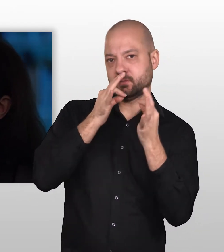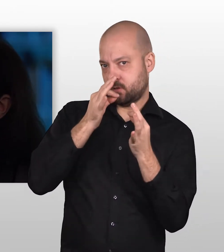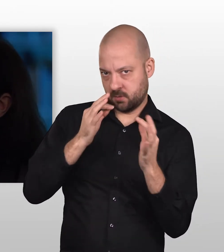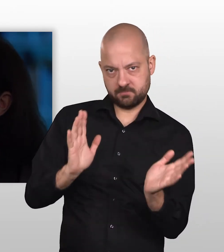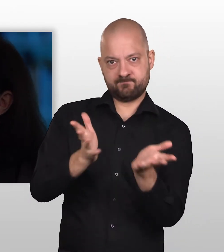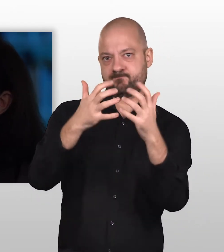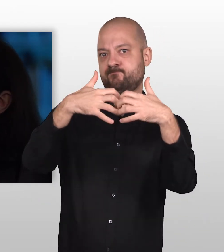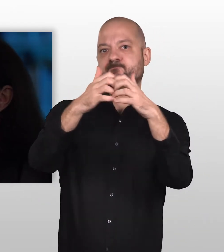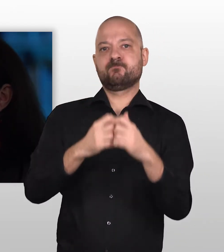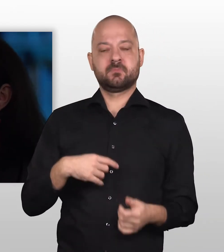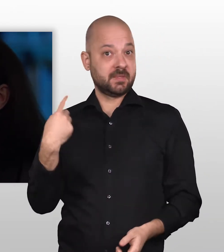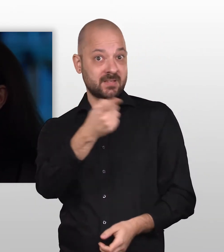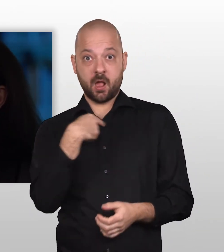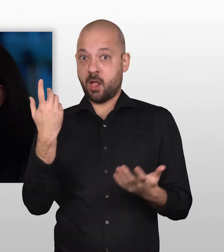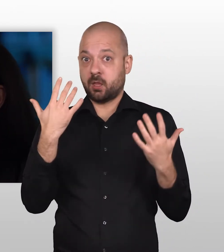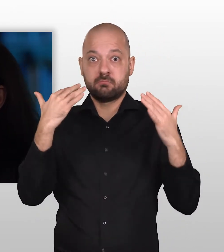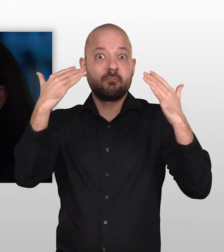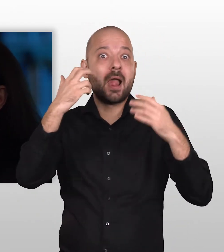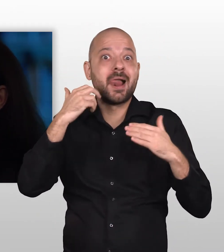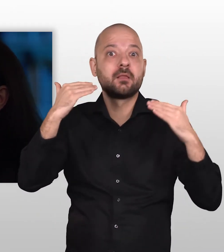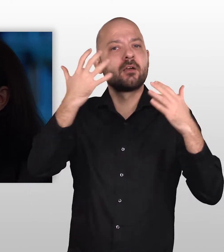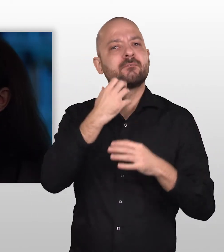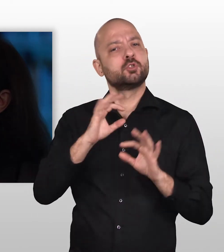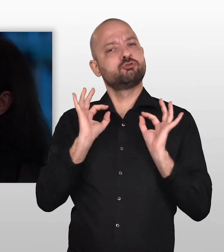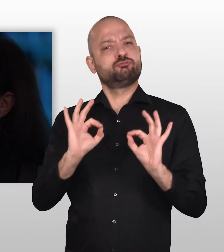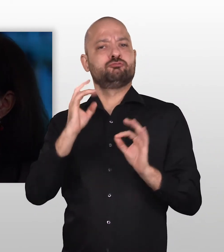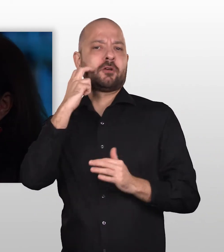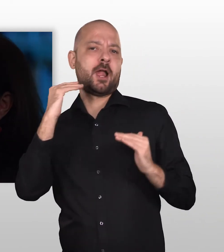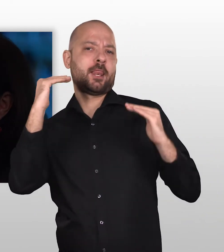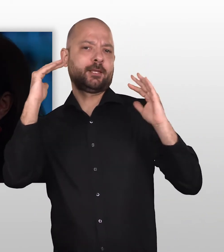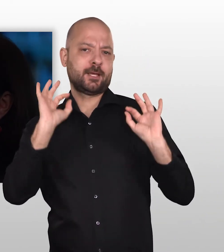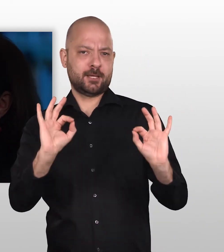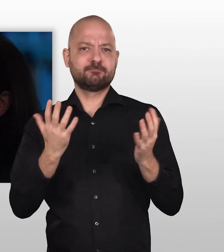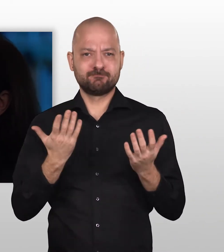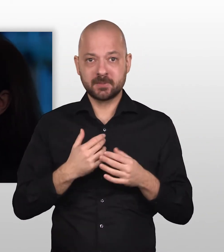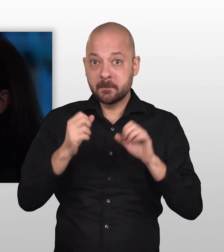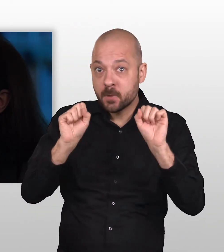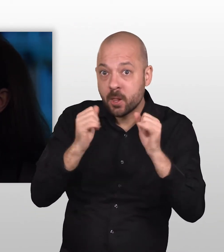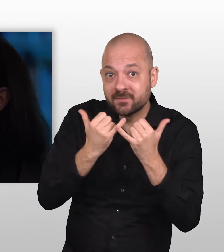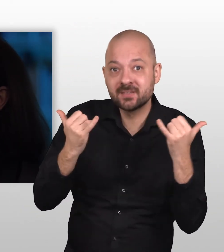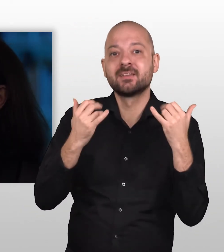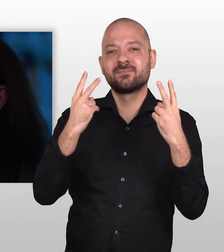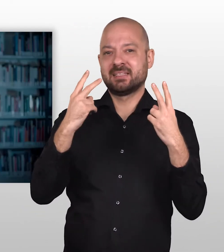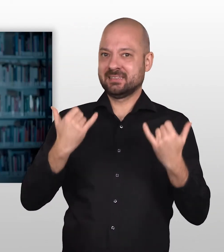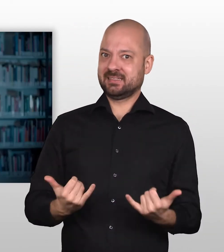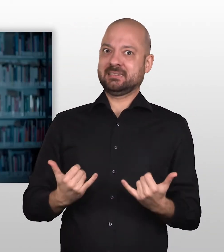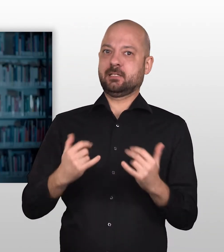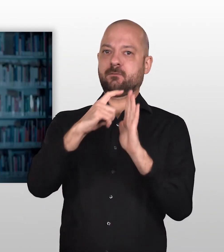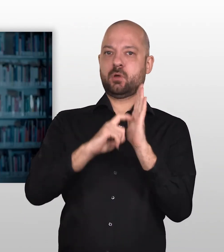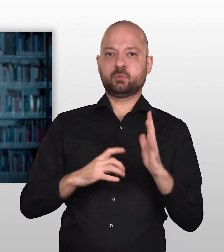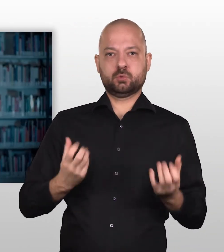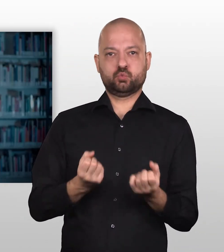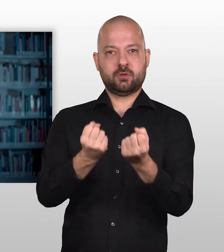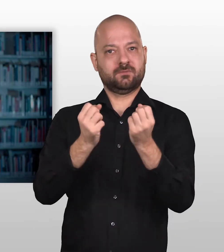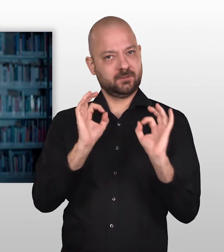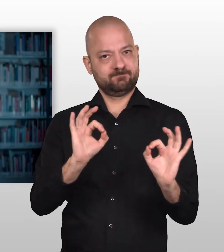-Konvention für die Rechte Älterer ein. Wir alle werden älter. Wir wollen alle in Würde altern. Damit das